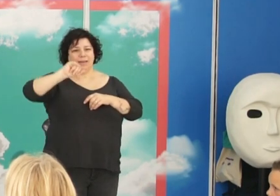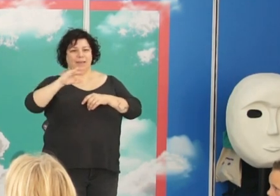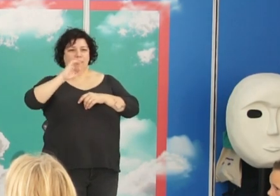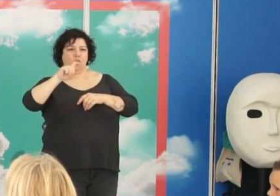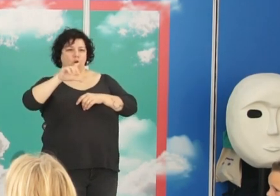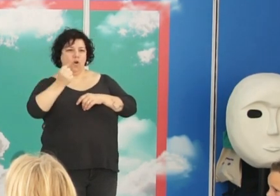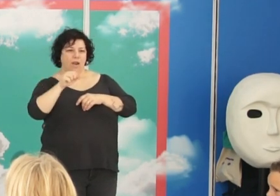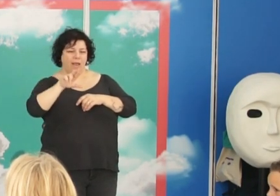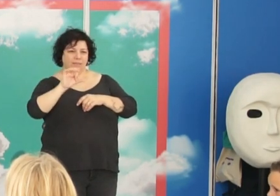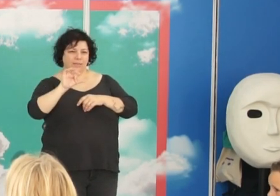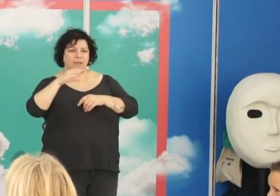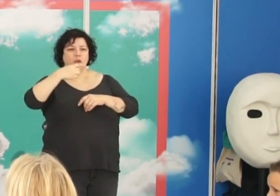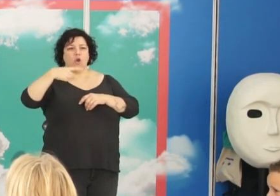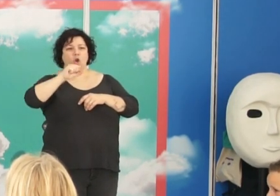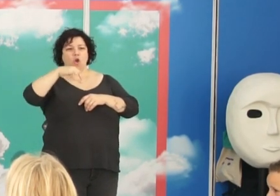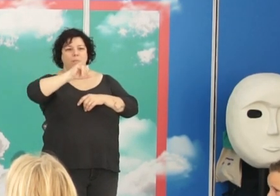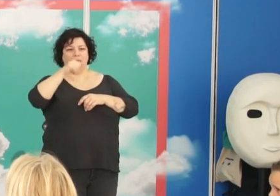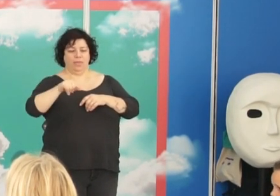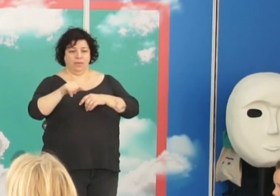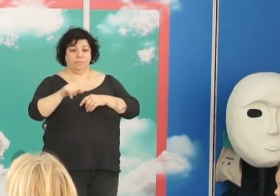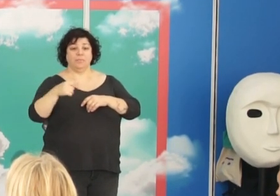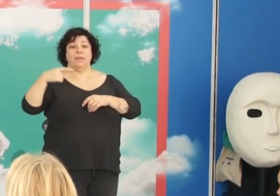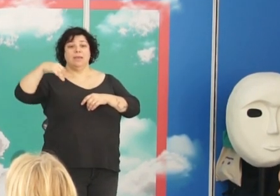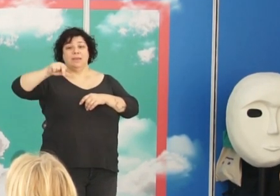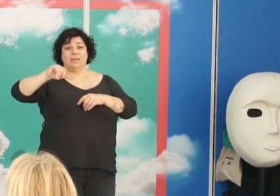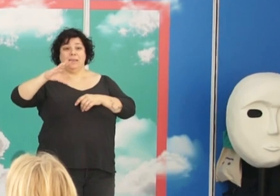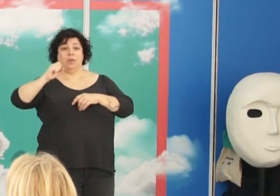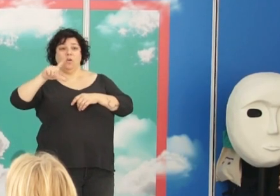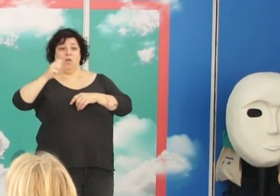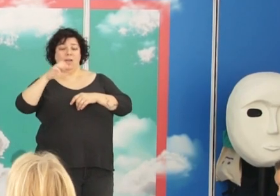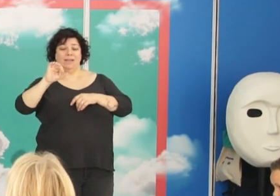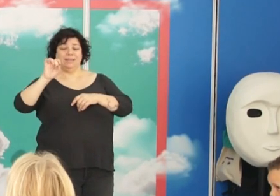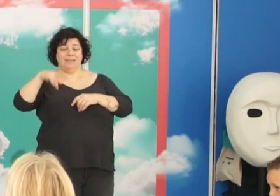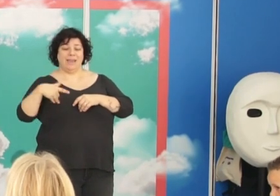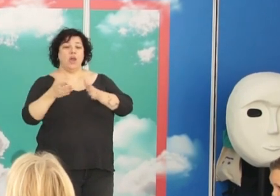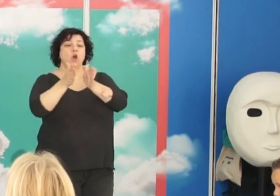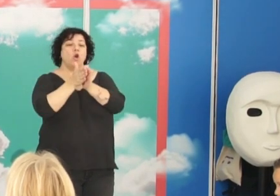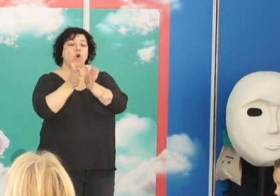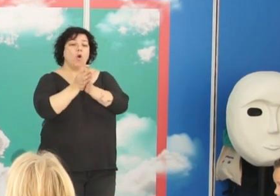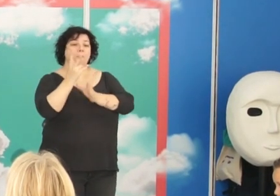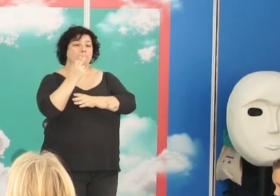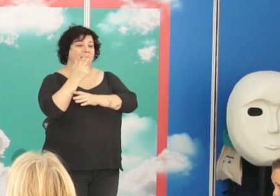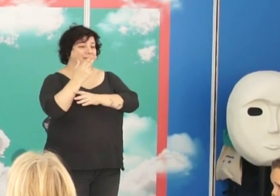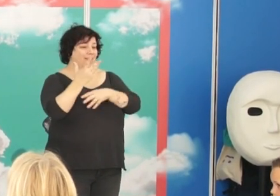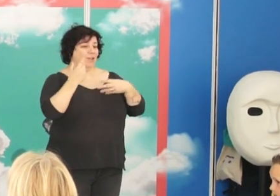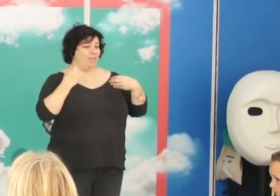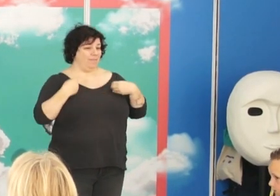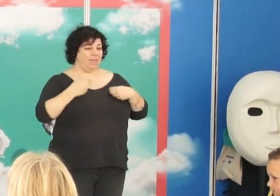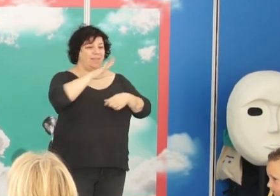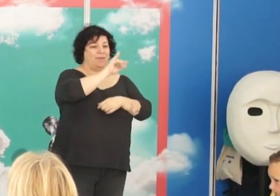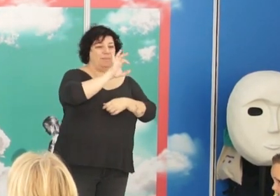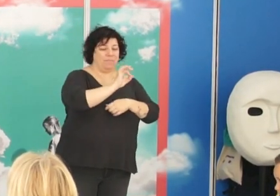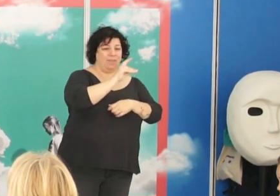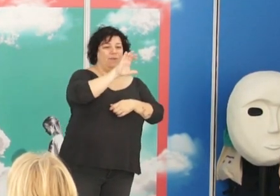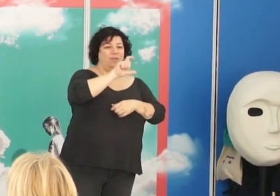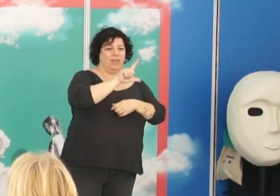Gómez del Moral. Nicolás Gómez del Moral fue el compañero de vida de Pío del